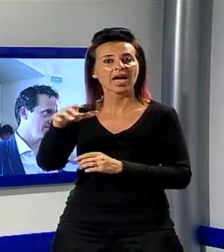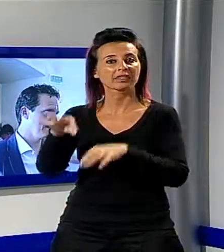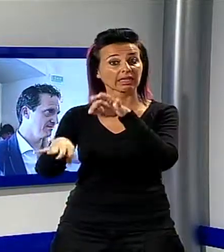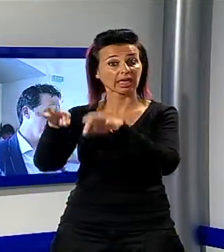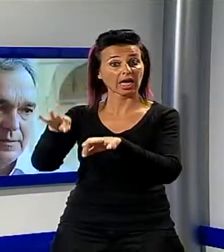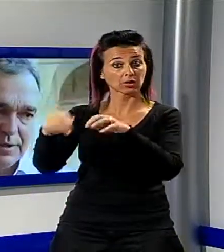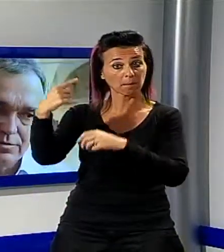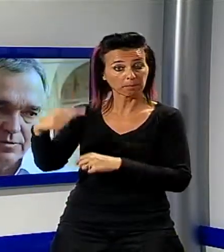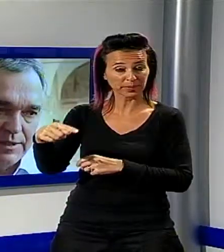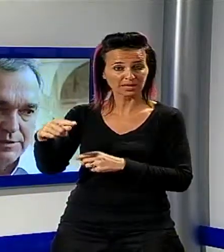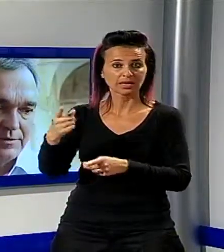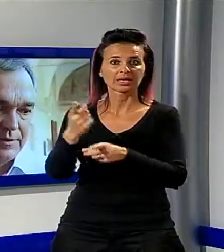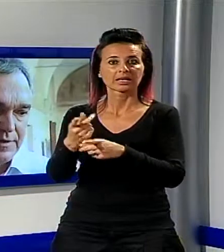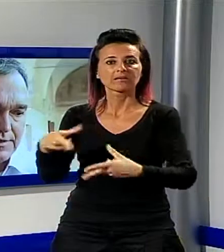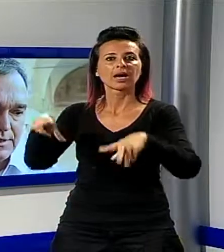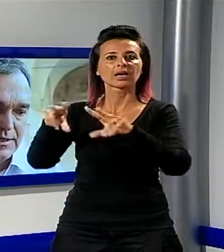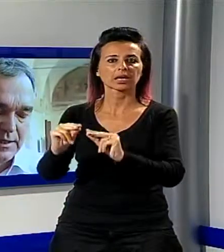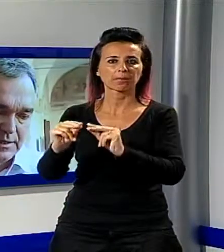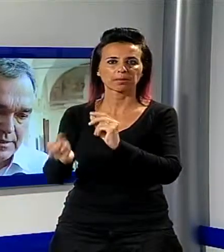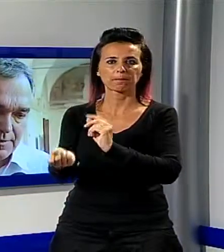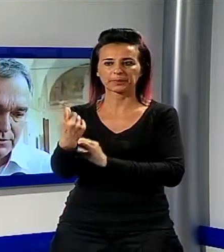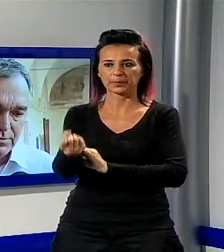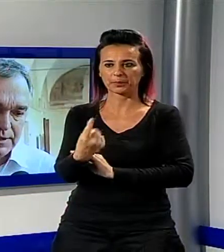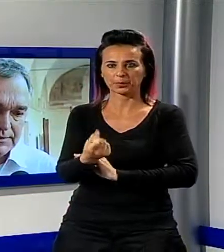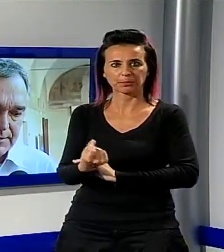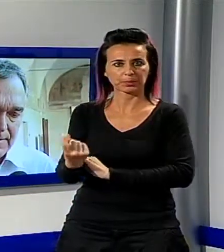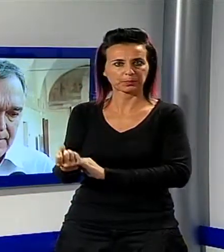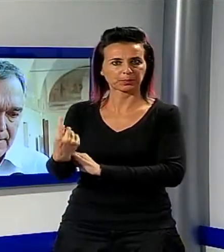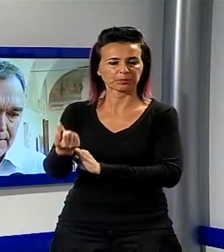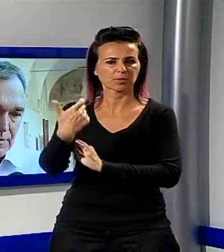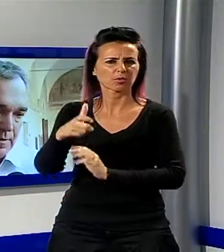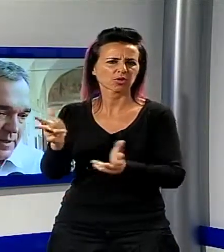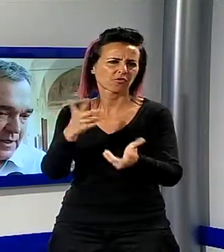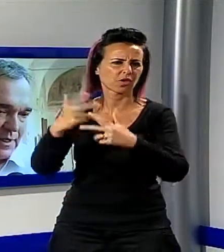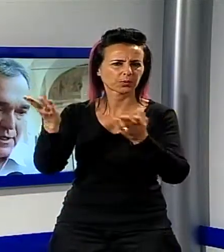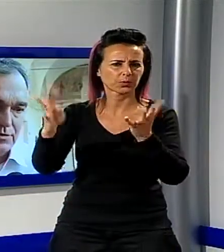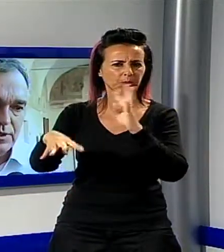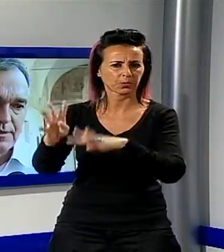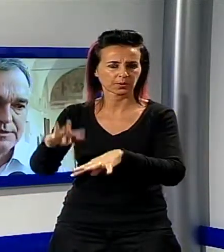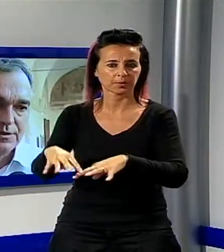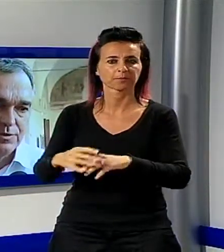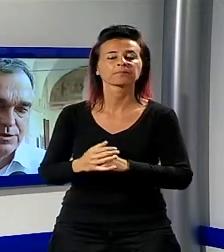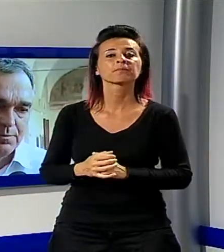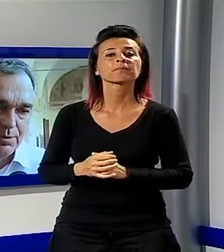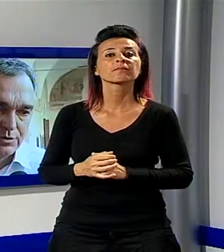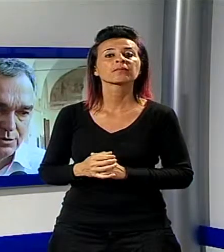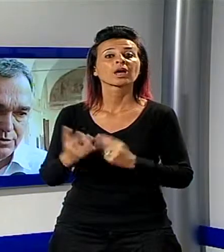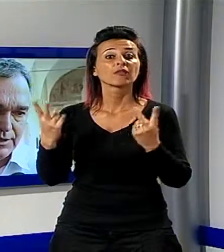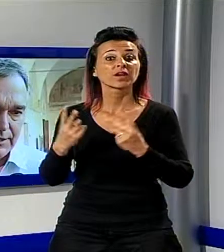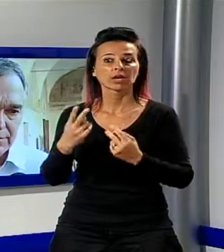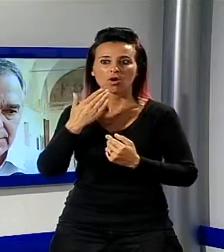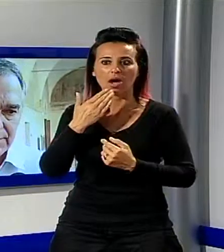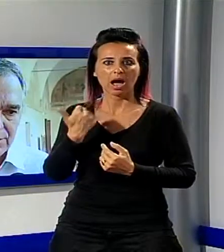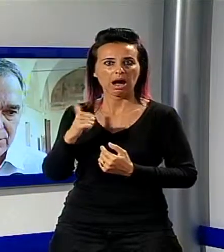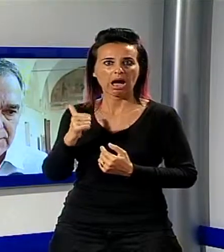Versiliana verrà ripiantumata come deve essere ripiantumata. Mi pare che anche sulla base di questo apporto